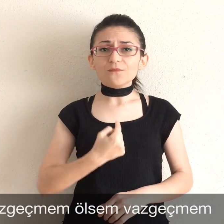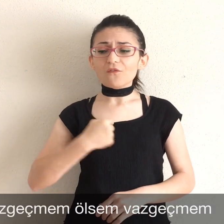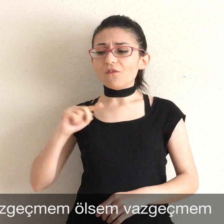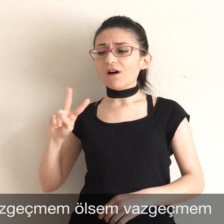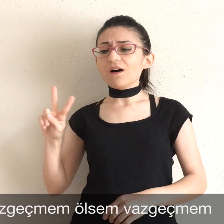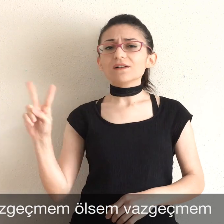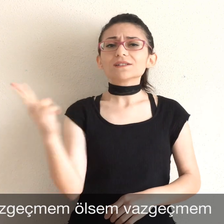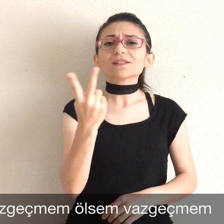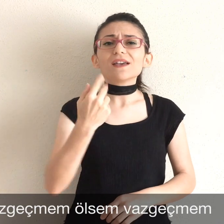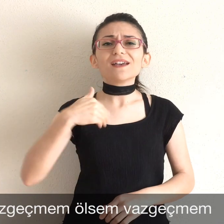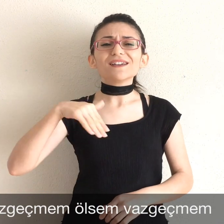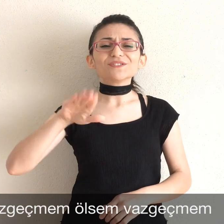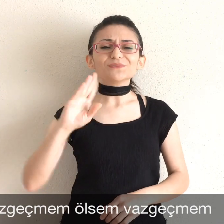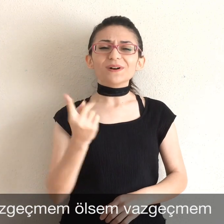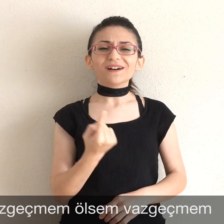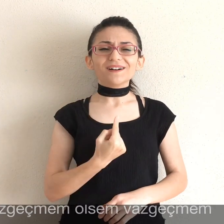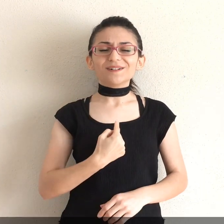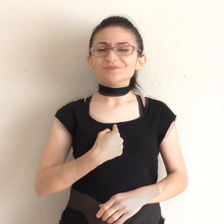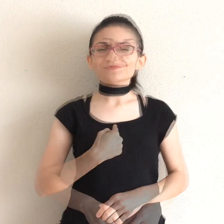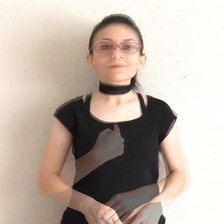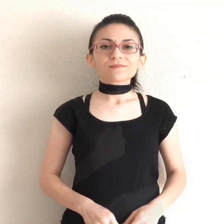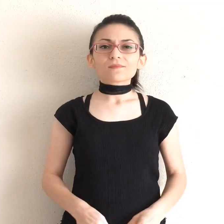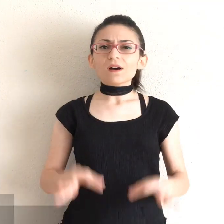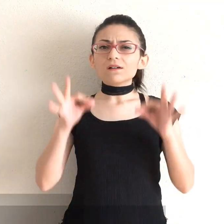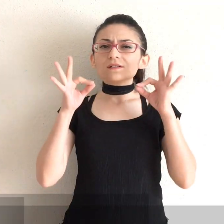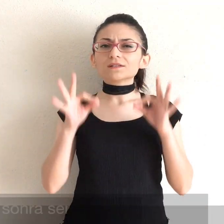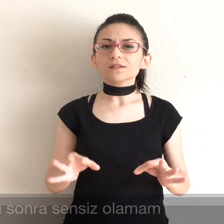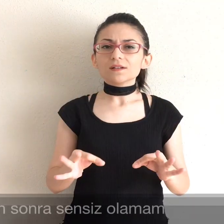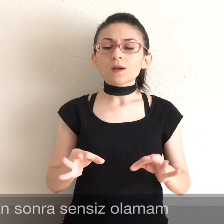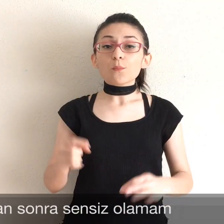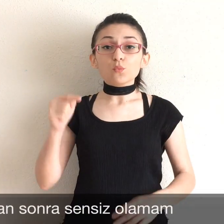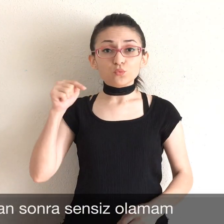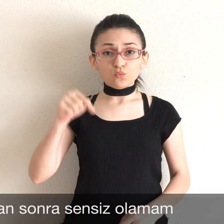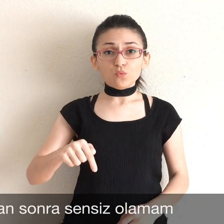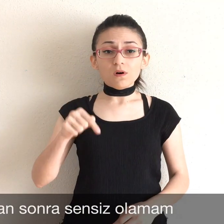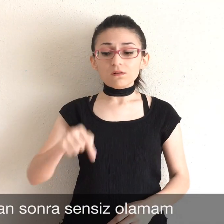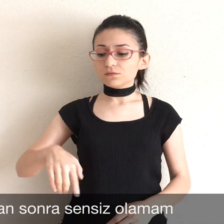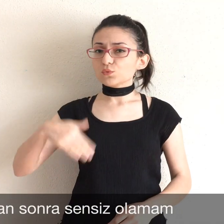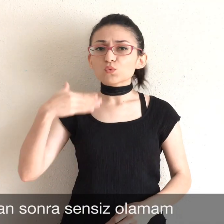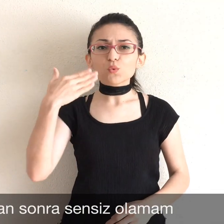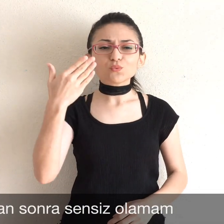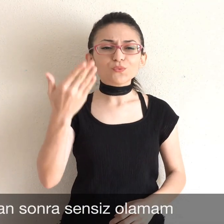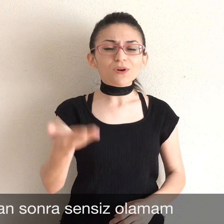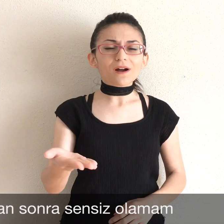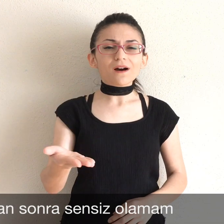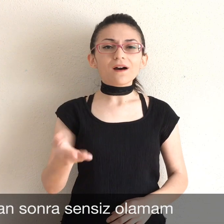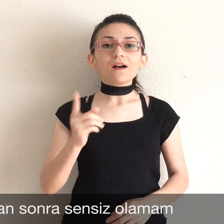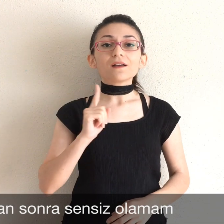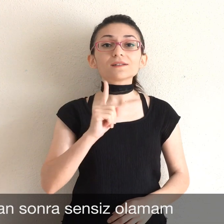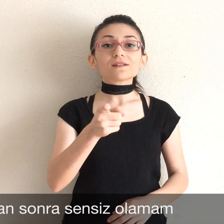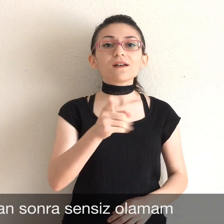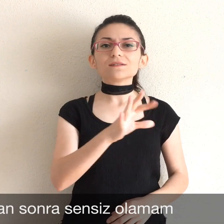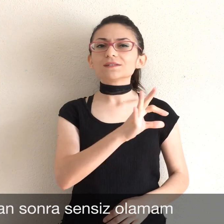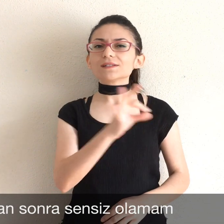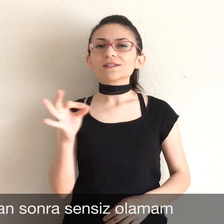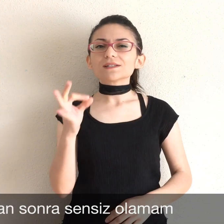vazgeçmem Artık bundan sonra sensiz